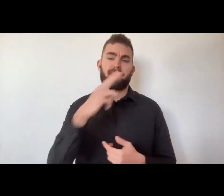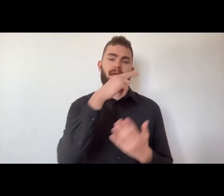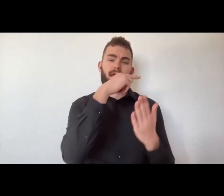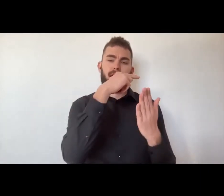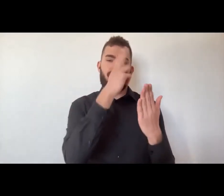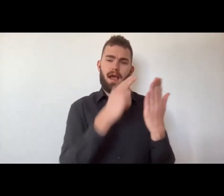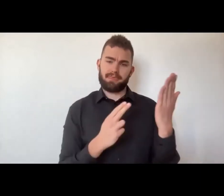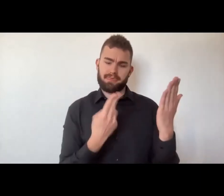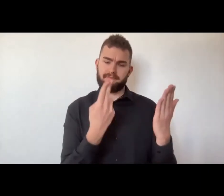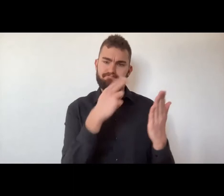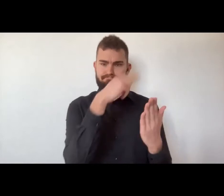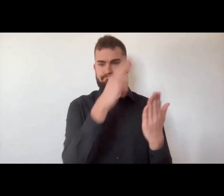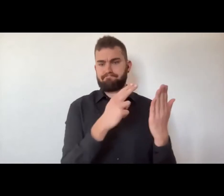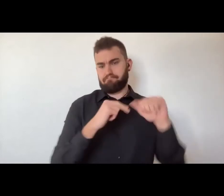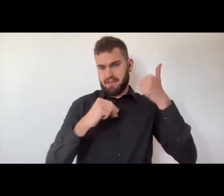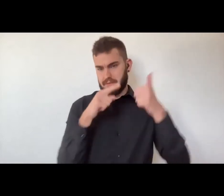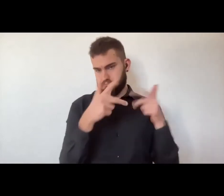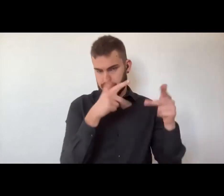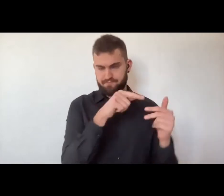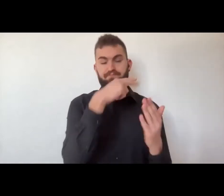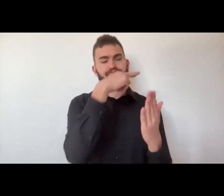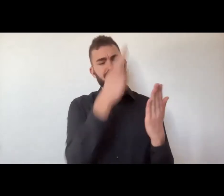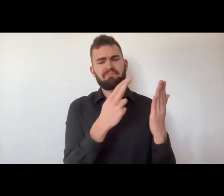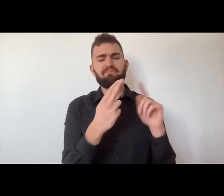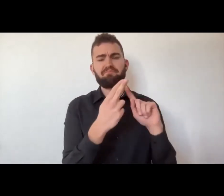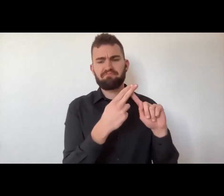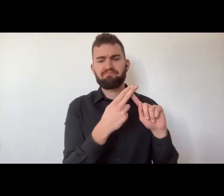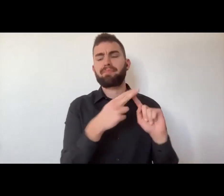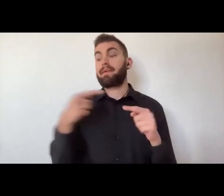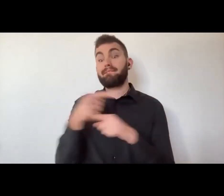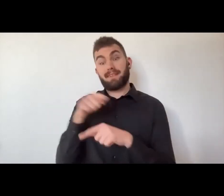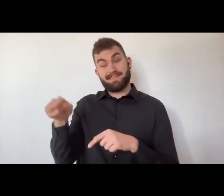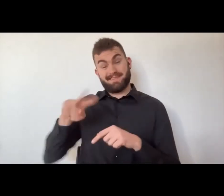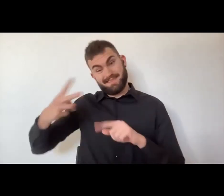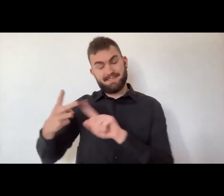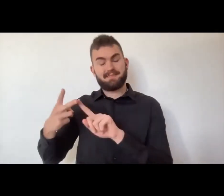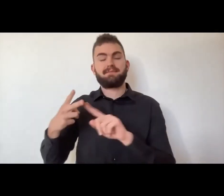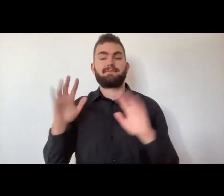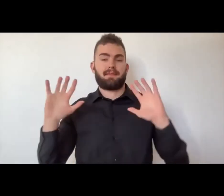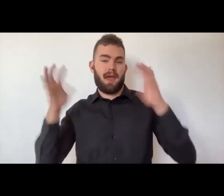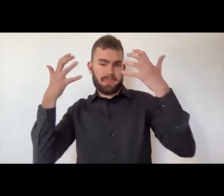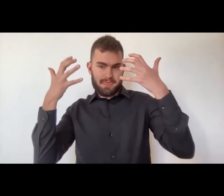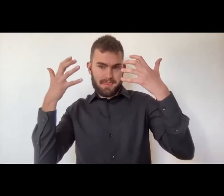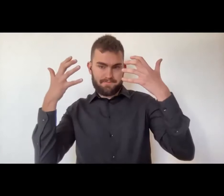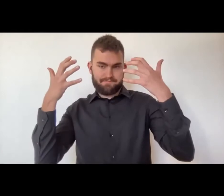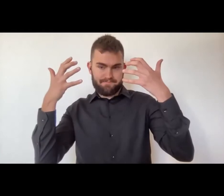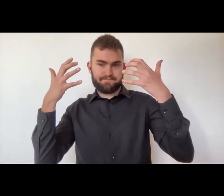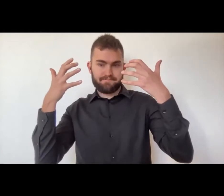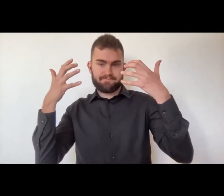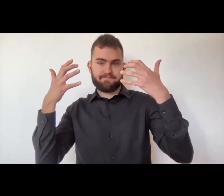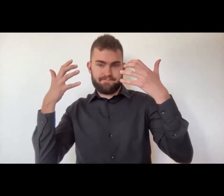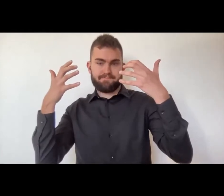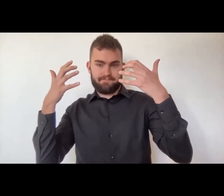Ma di che arte stiamo parlando? Allora, arte abbiamo l'arte figurativa, ma